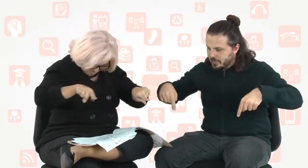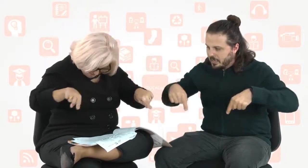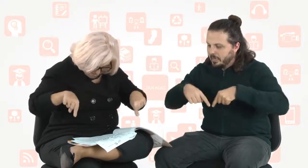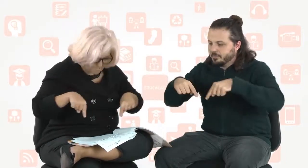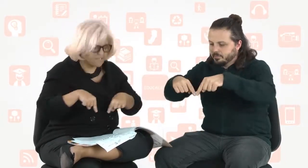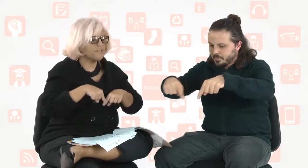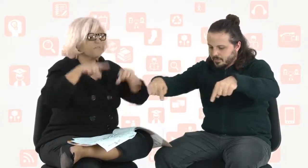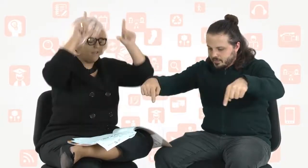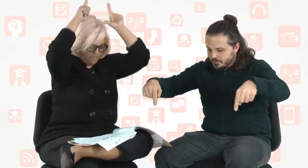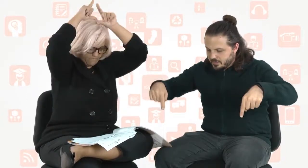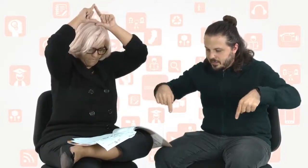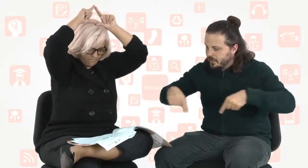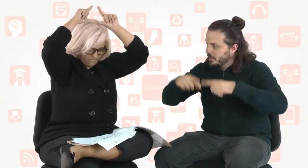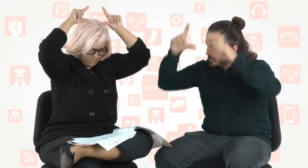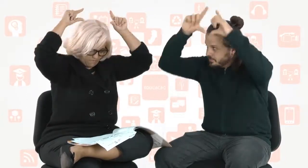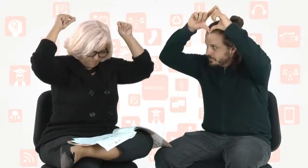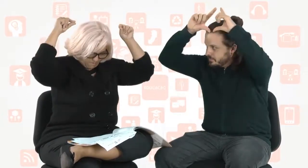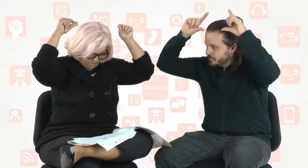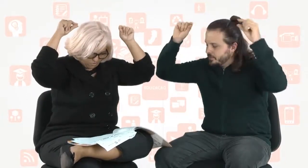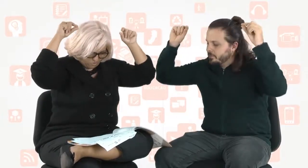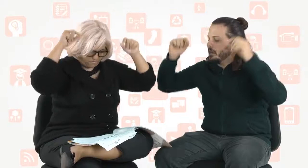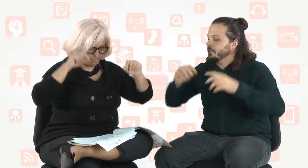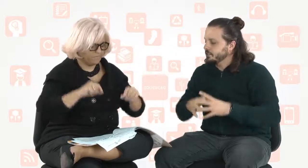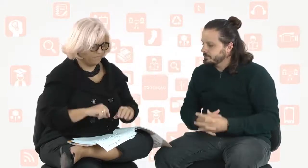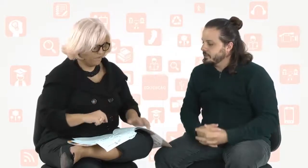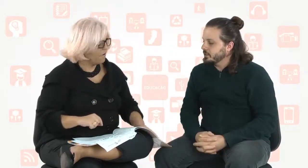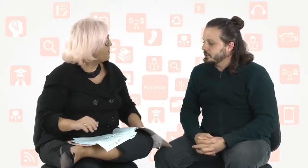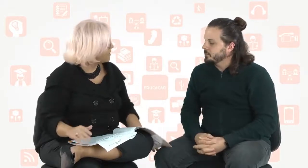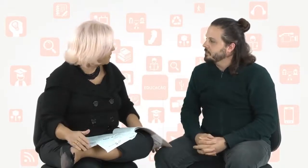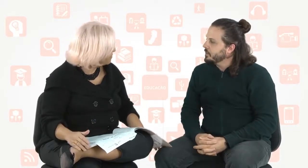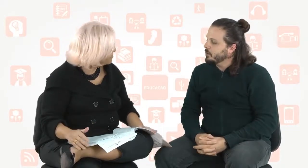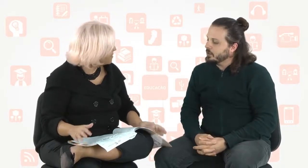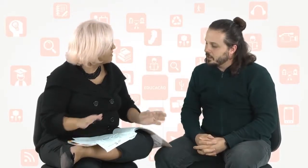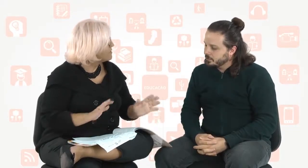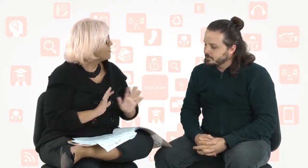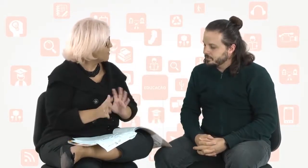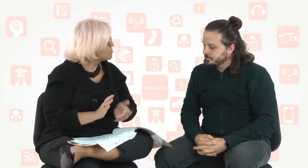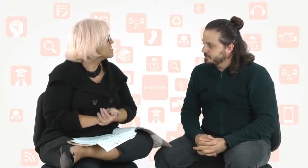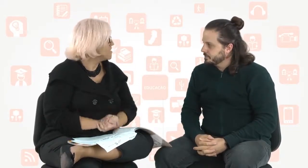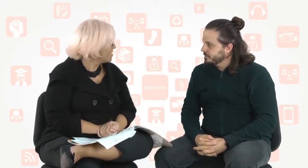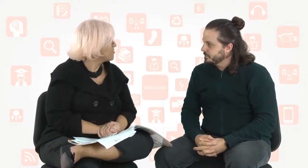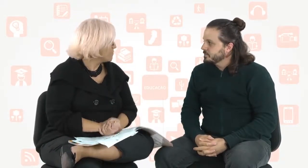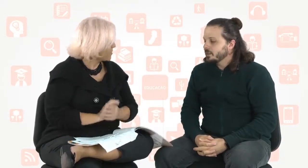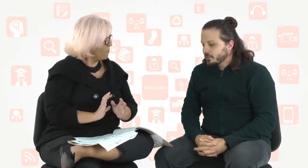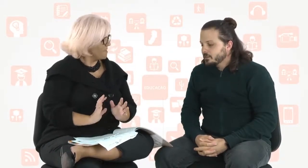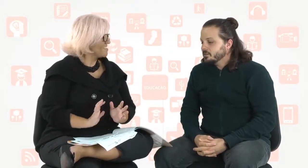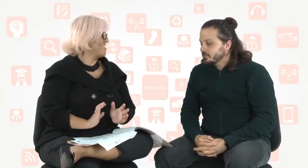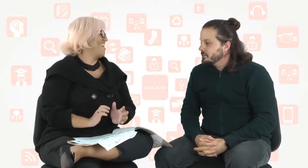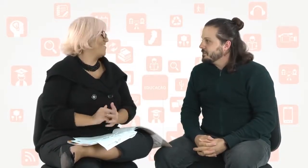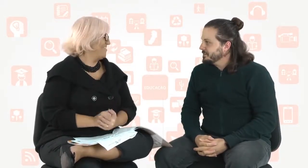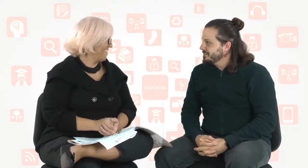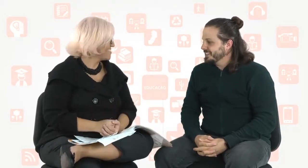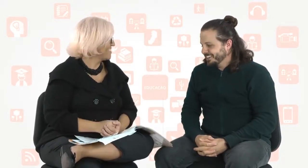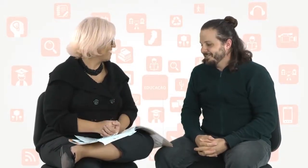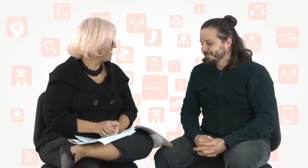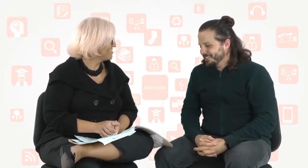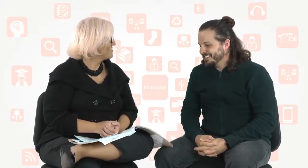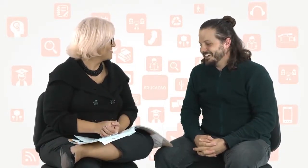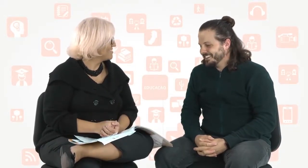sala. Sempre que você quiser falar. Sala. Enfermagem. Enfermagem. Legal. Ok? Ok. Então, eu acho que esses sinais já dá pra começar a conversa. Já dá pra conversar.